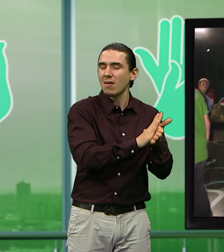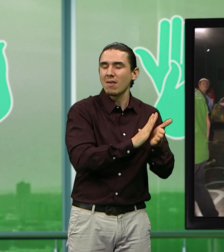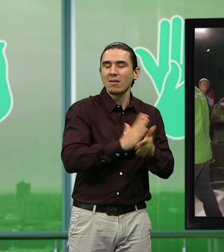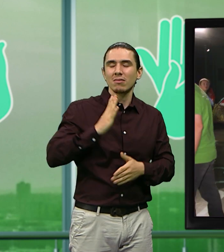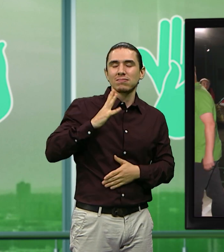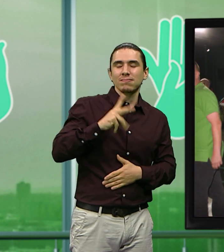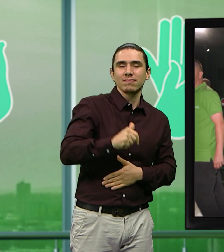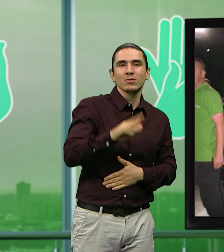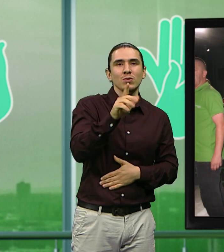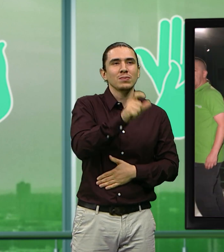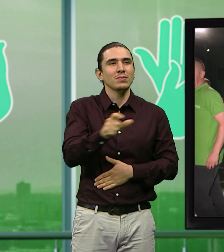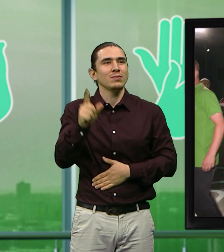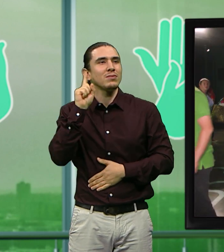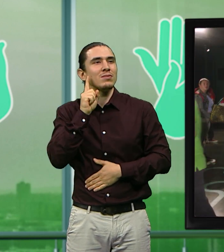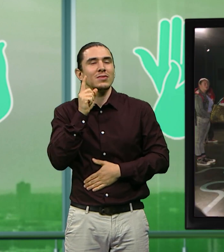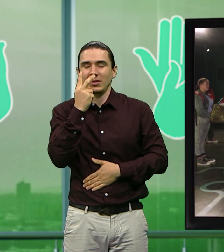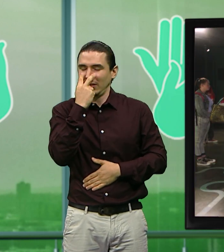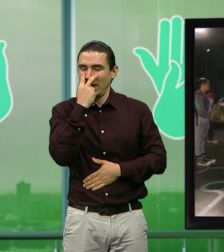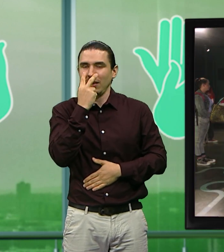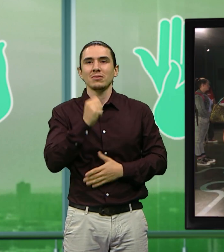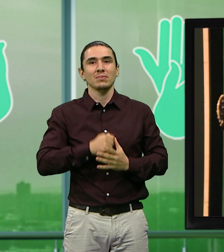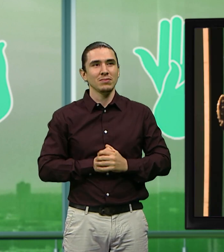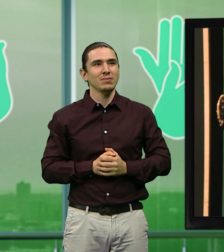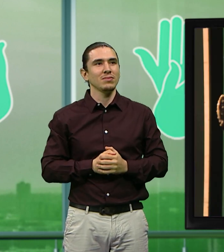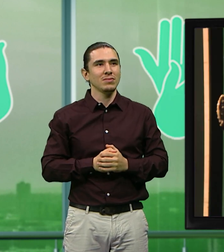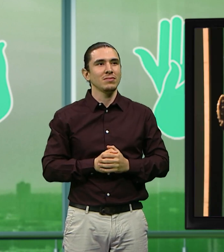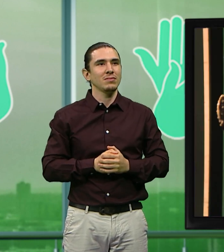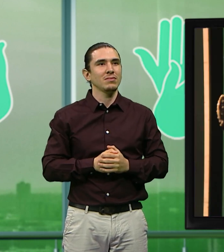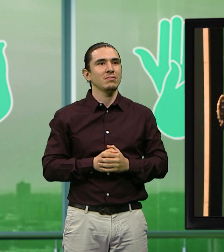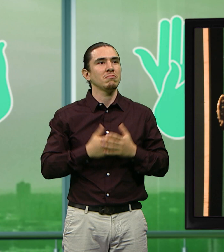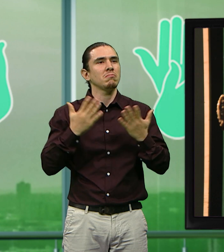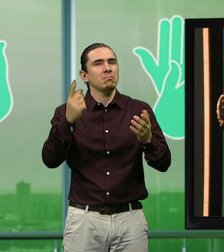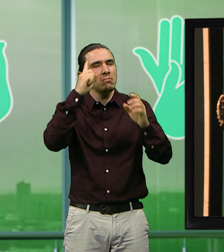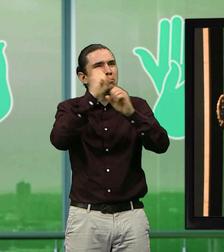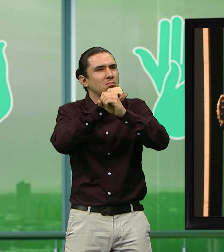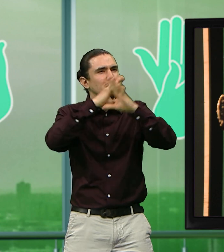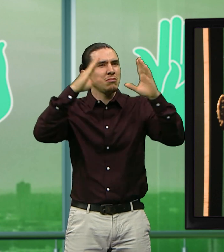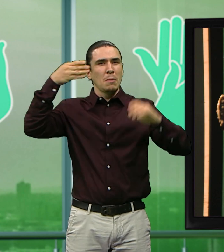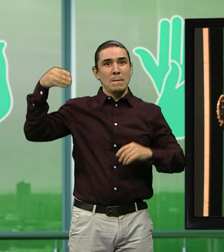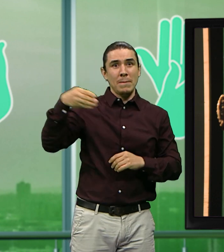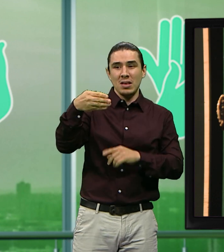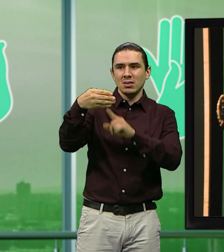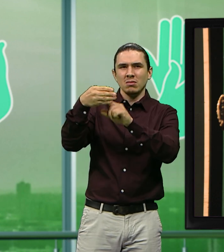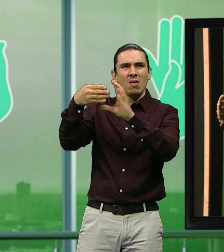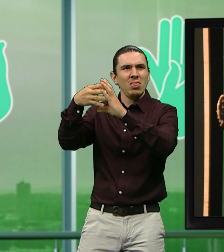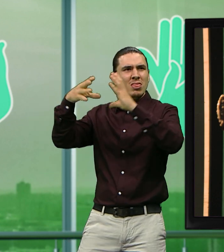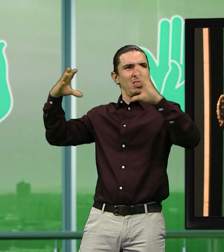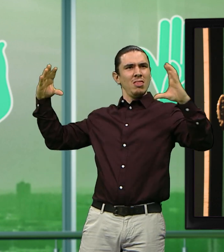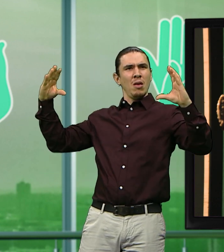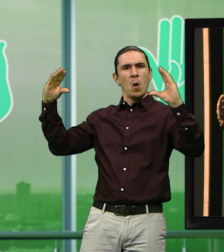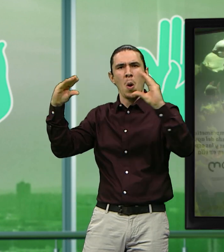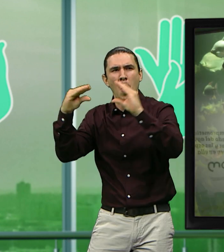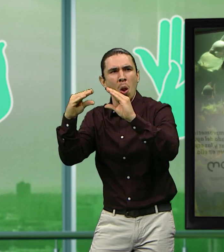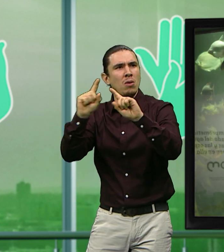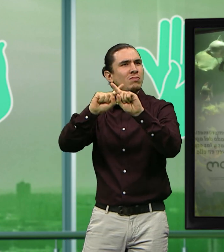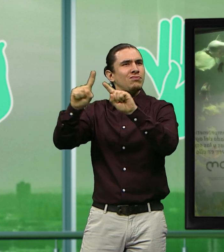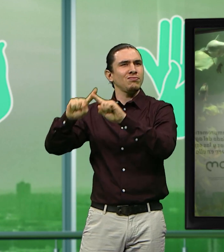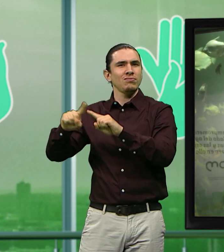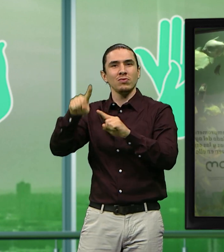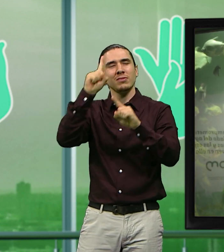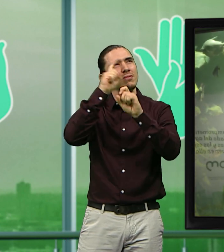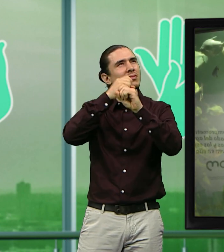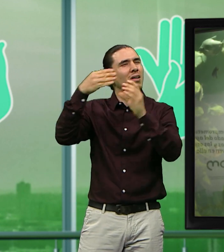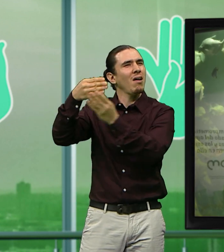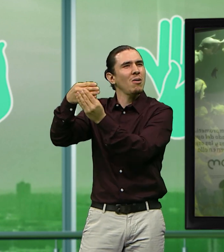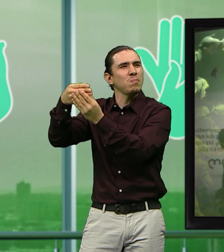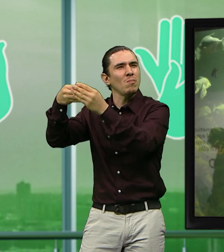acá tenemos la figura de los peces para que las personas puedan sentirlos, tocar y imaginarse cómo son, cómo es